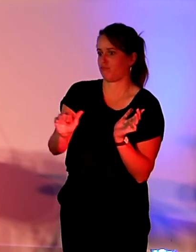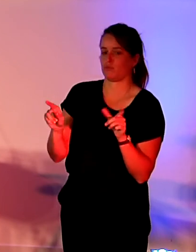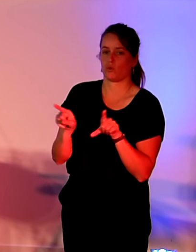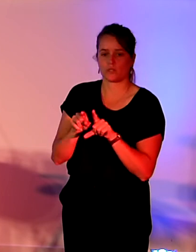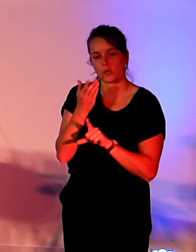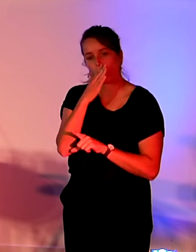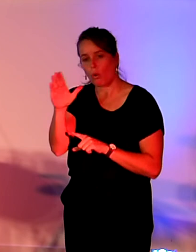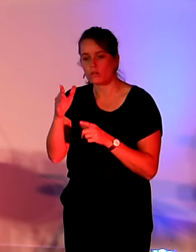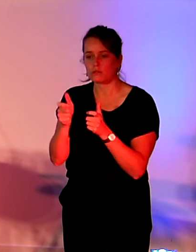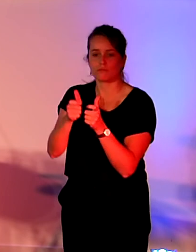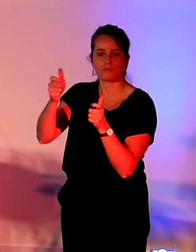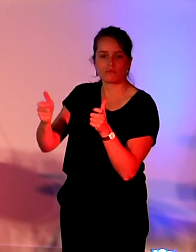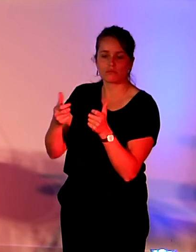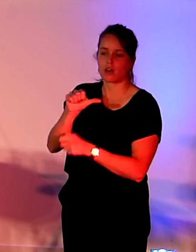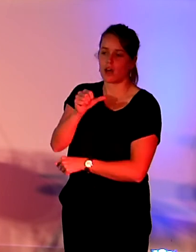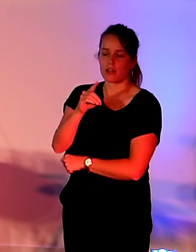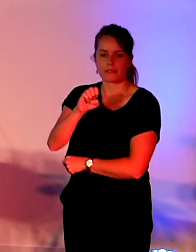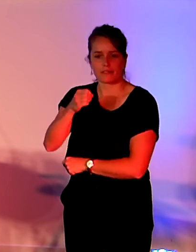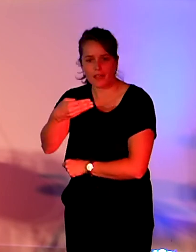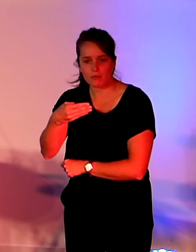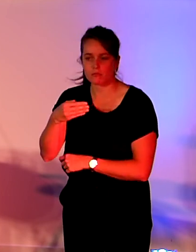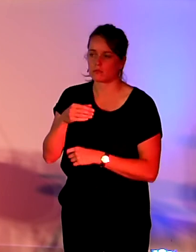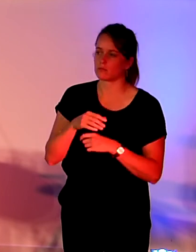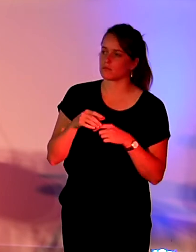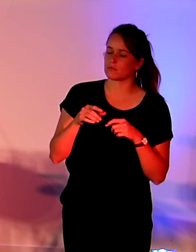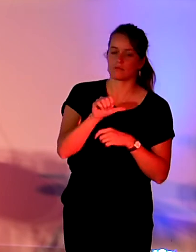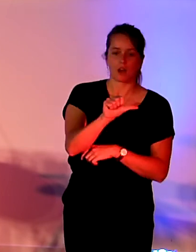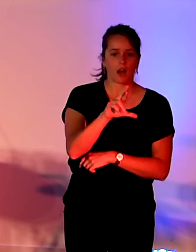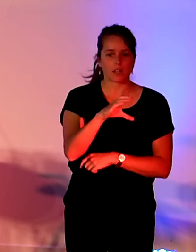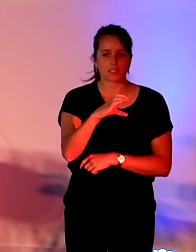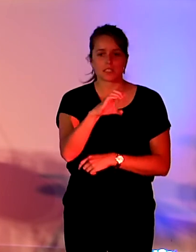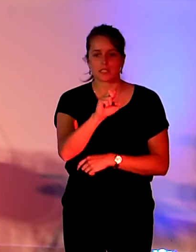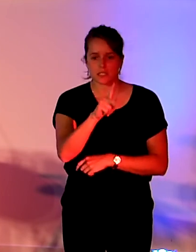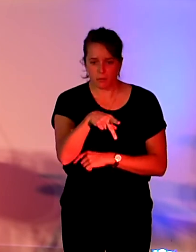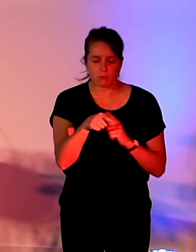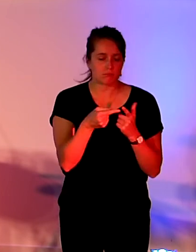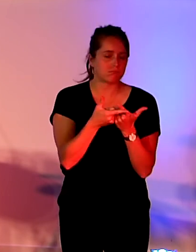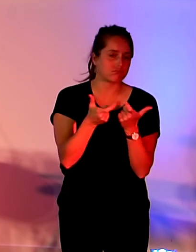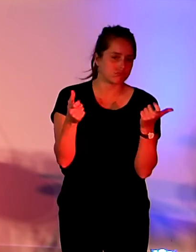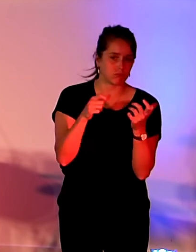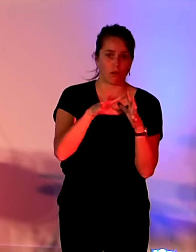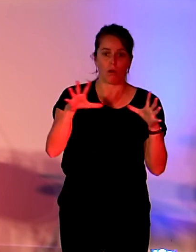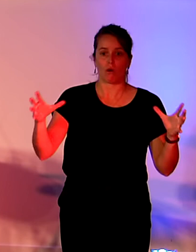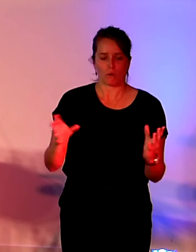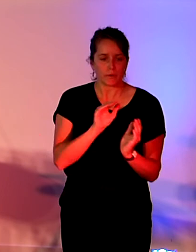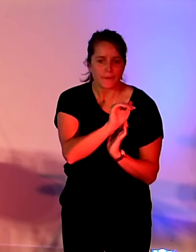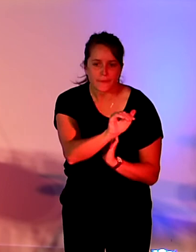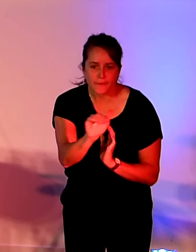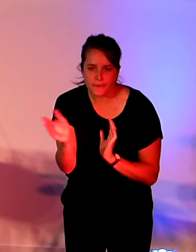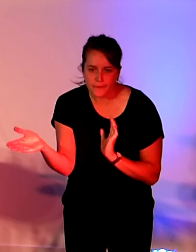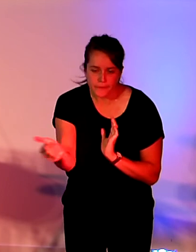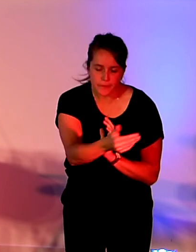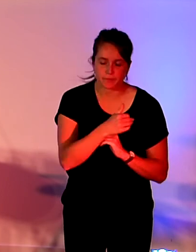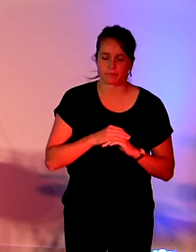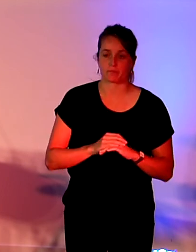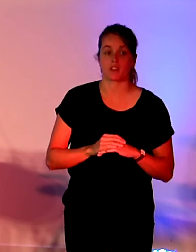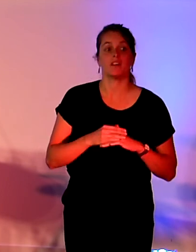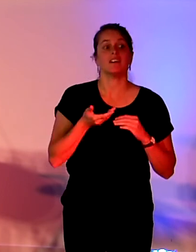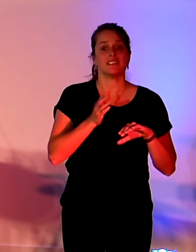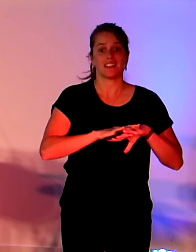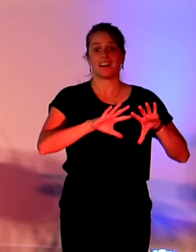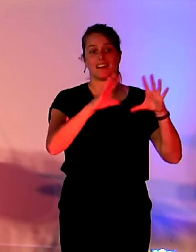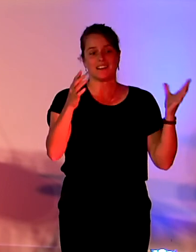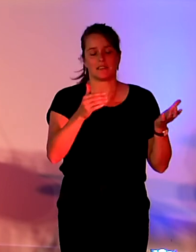Donc ces différents éléments ont conduit le gouvernement à adopter des textes législatifs et des orientations stratégiques